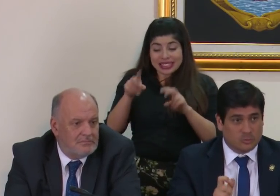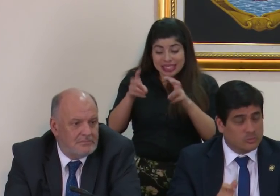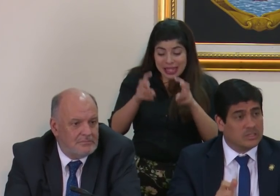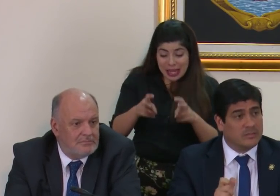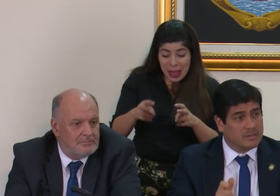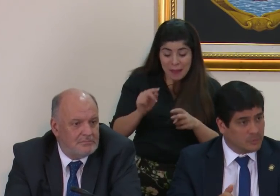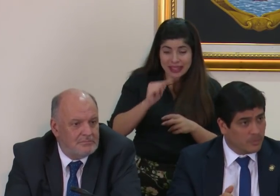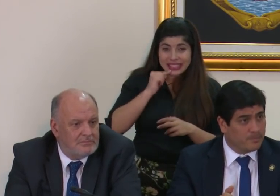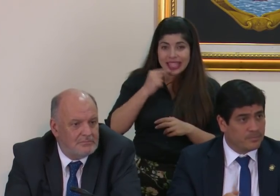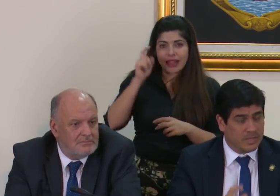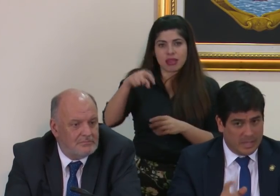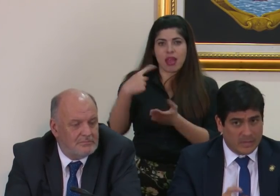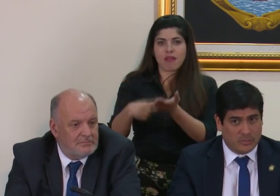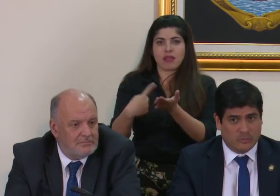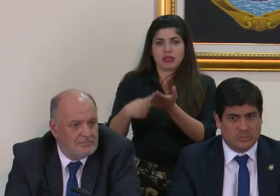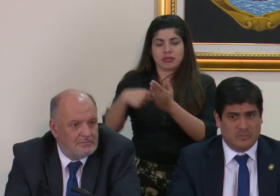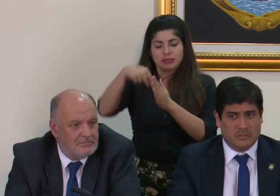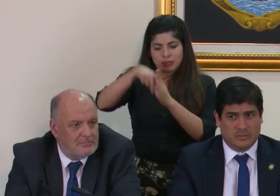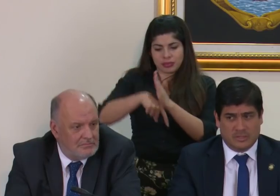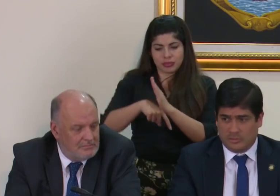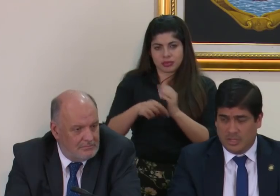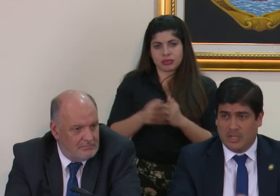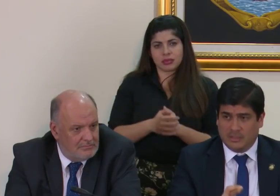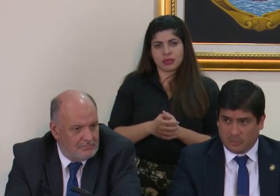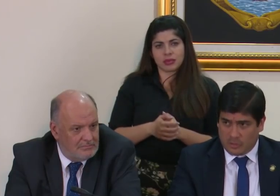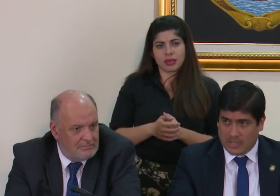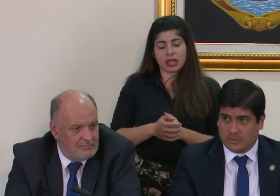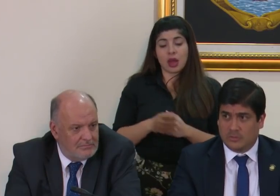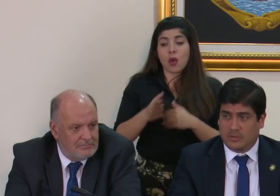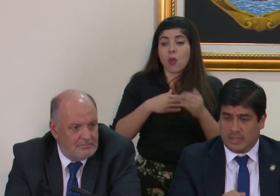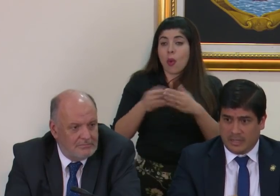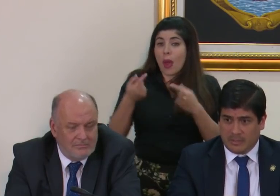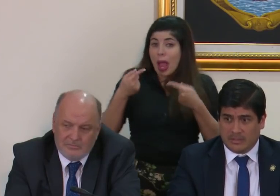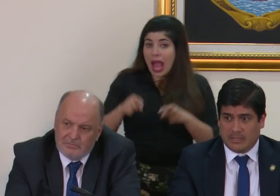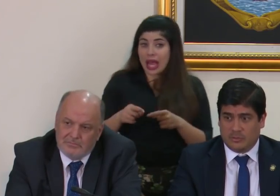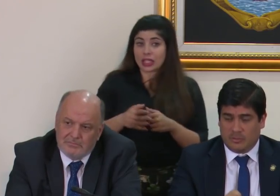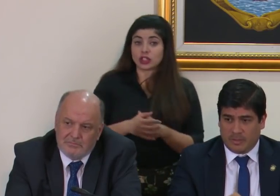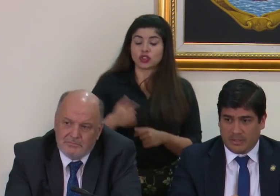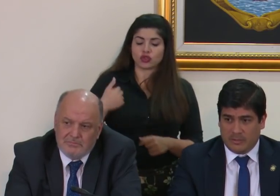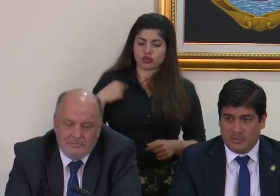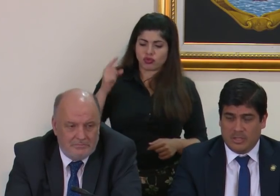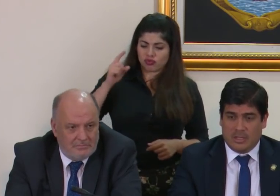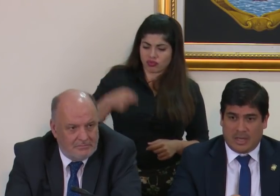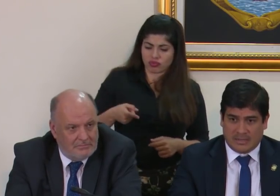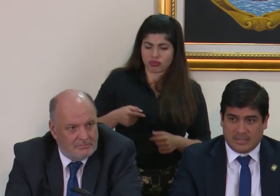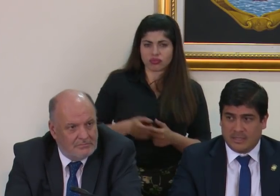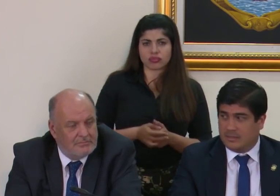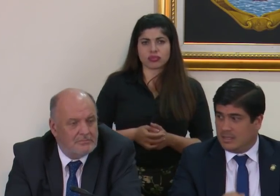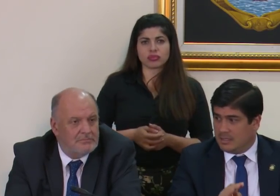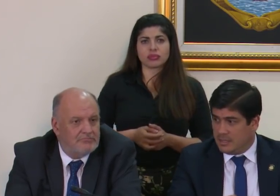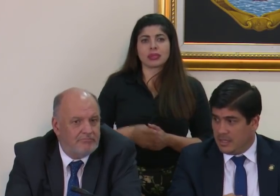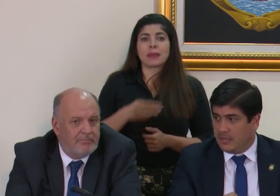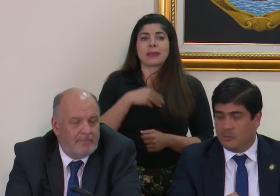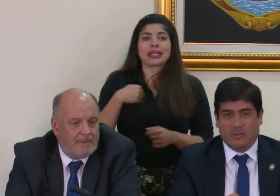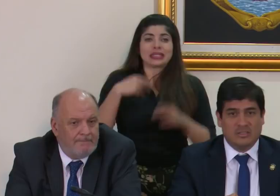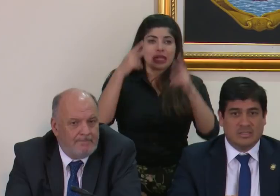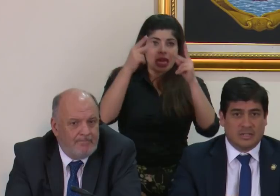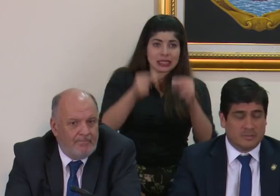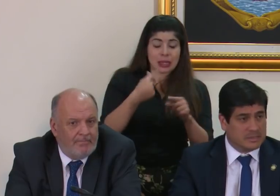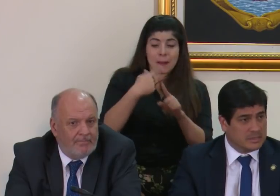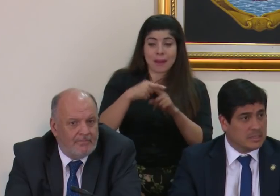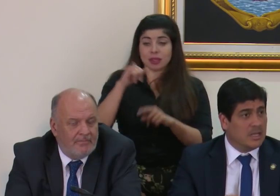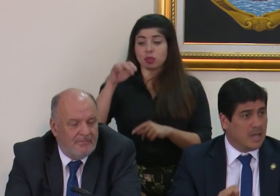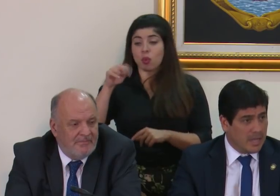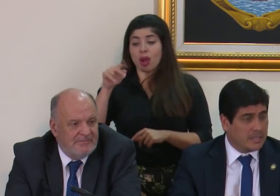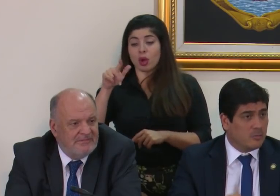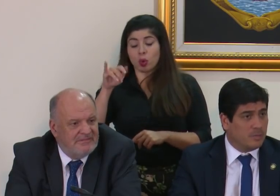hablarlas en su justa dimensión y ahí hay una justa dimensión de eso en todo caso el mandato y el pedido a Hacienda y a don Juan Luis